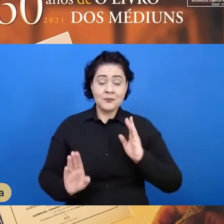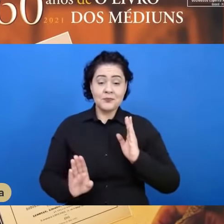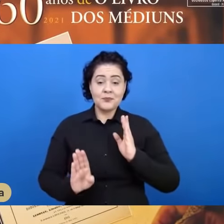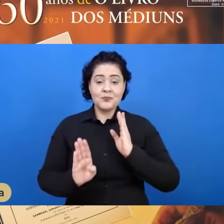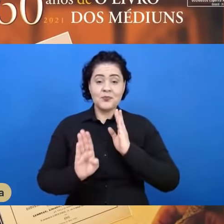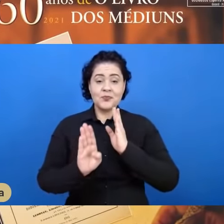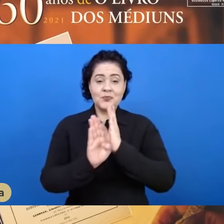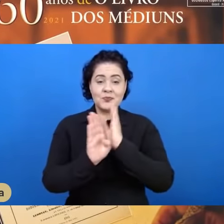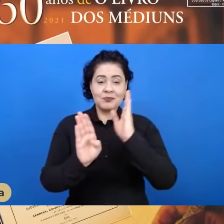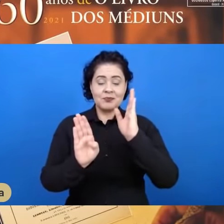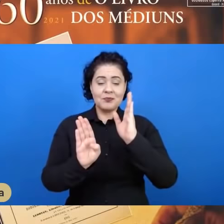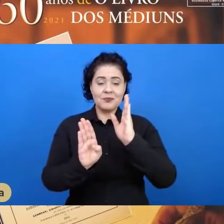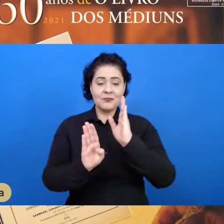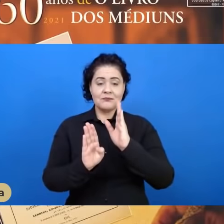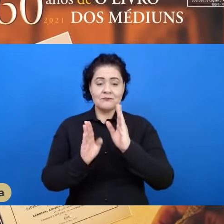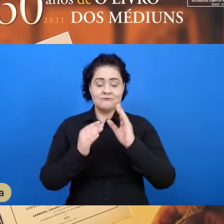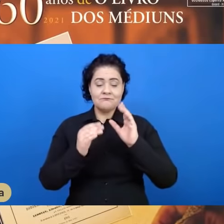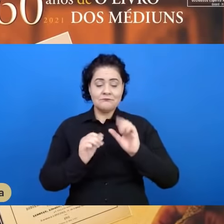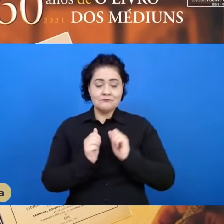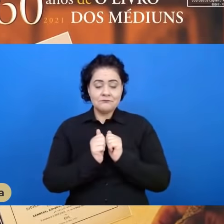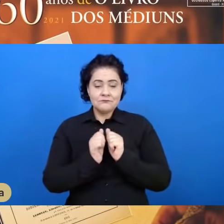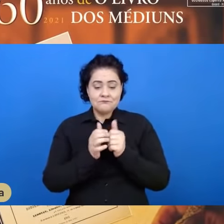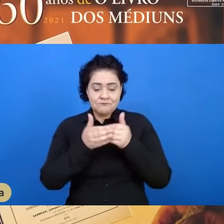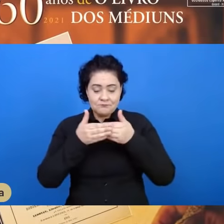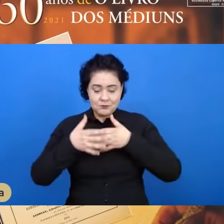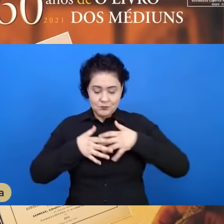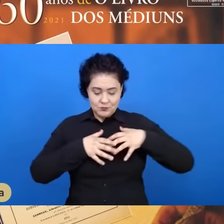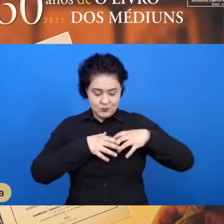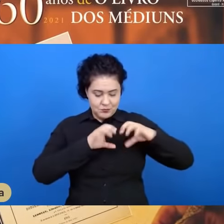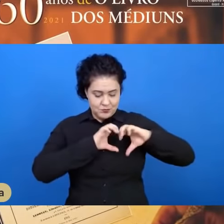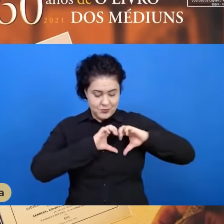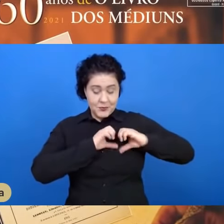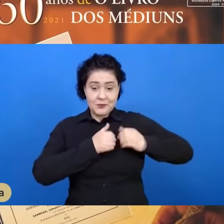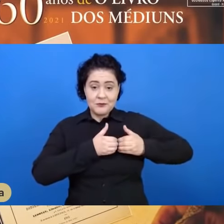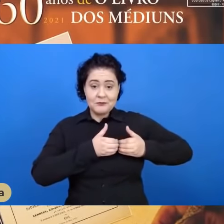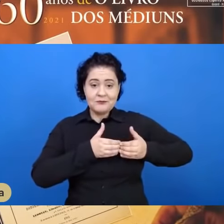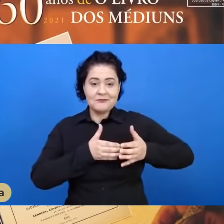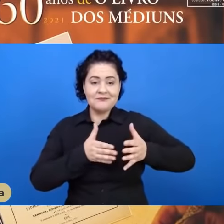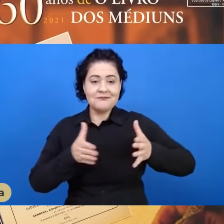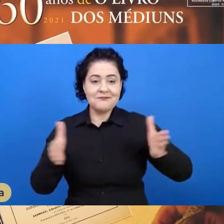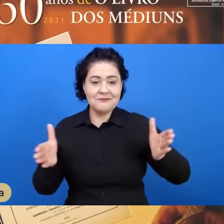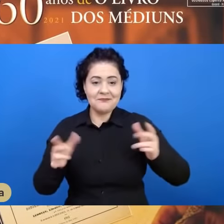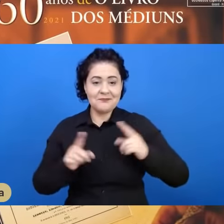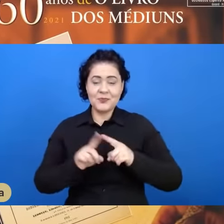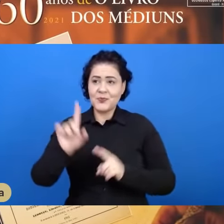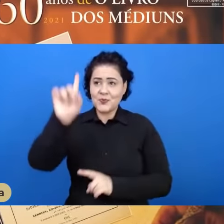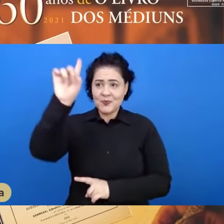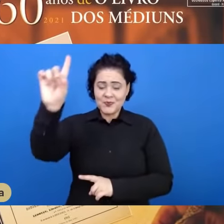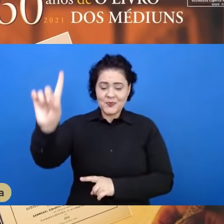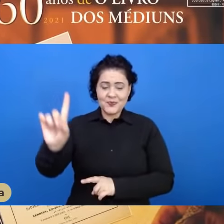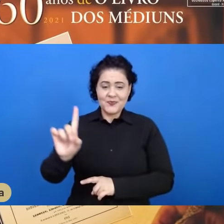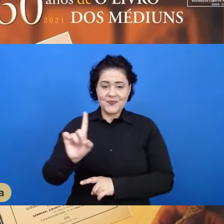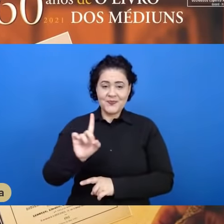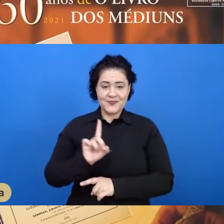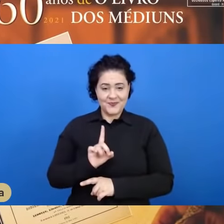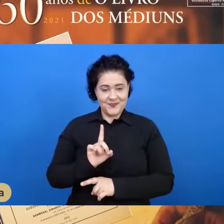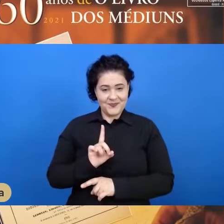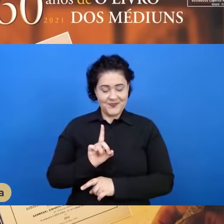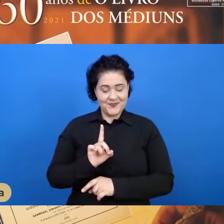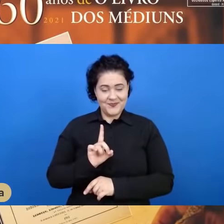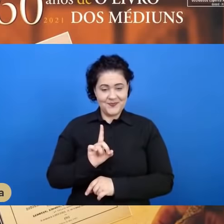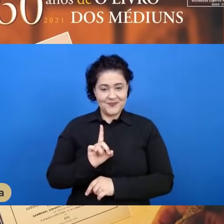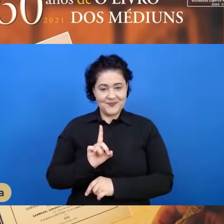e ele era, então, visitado pela própria luz maior do órbito terreno,